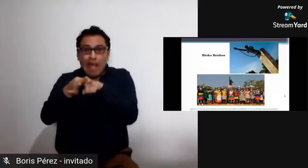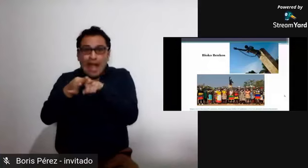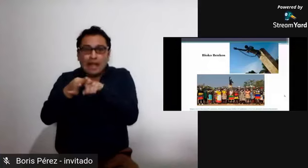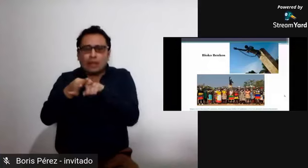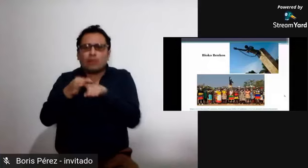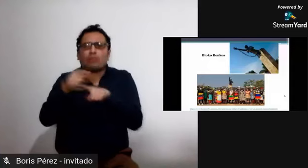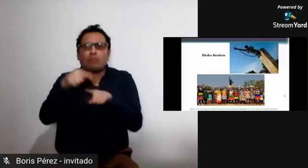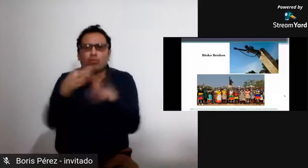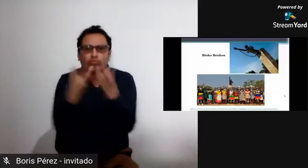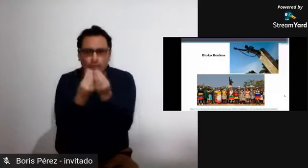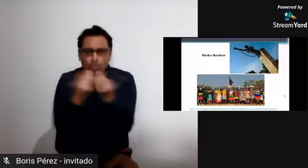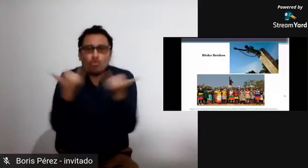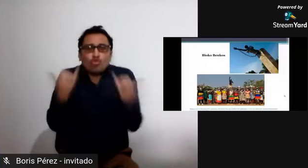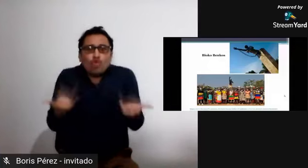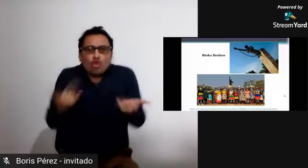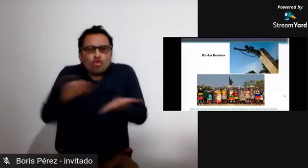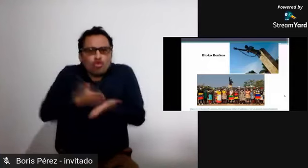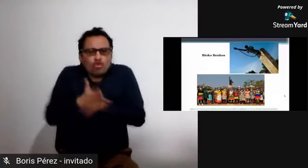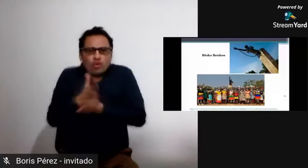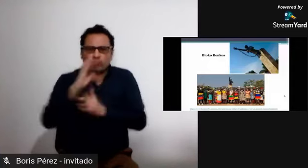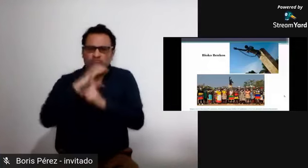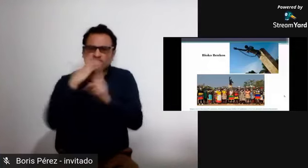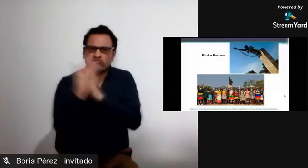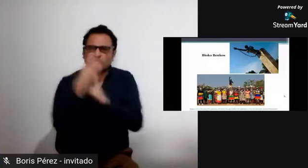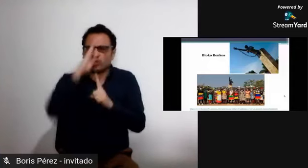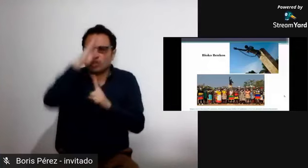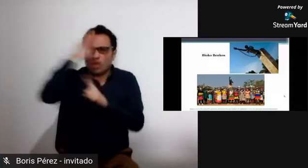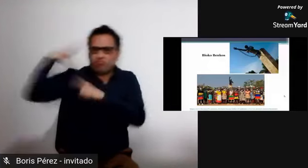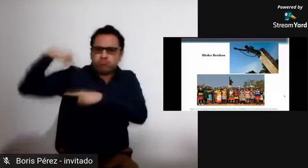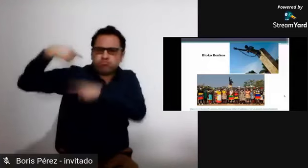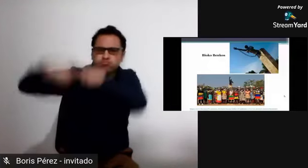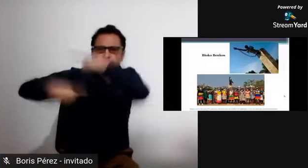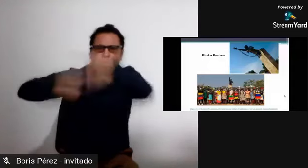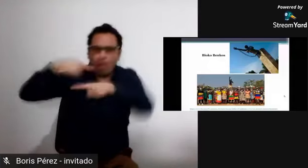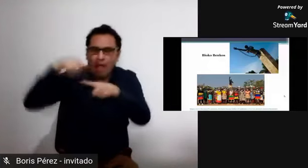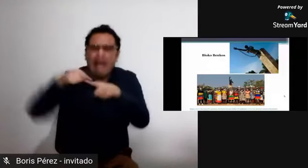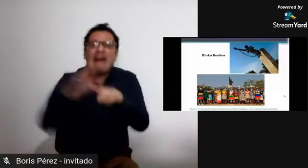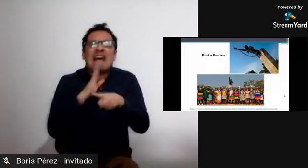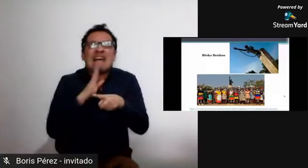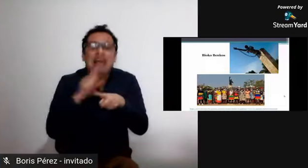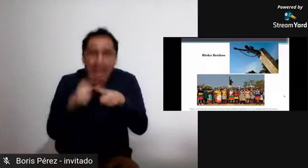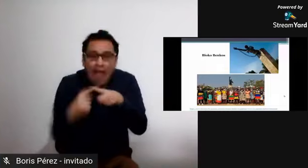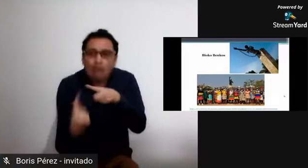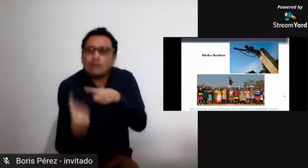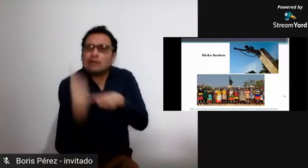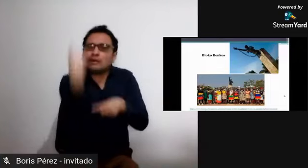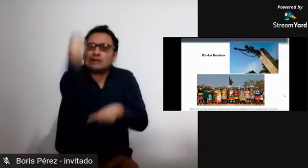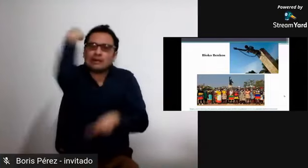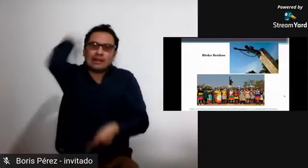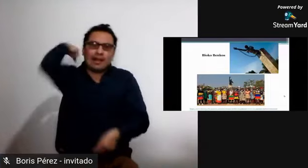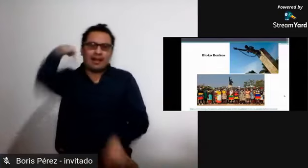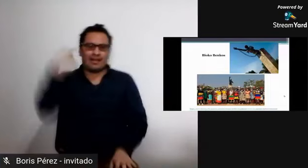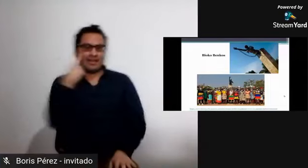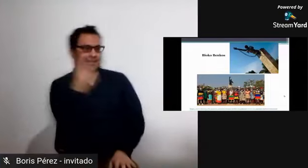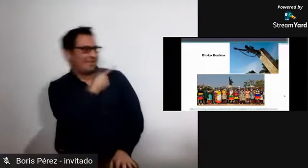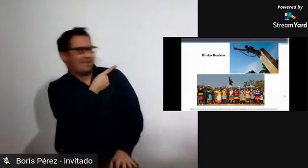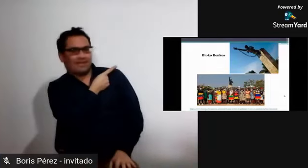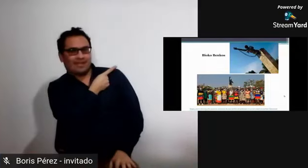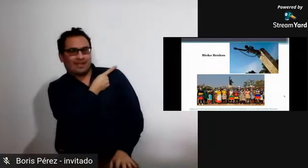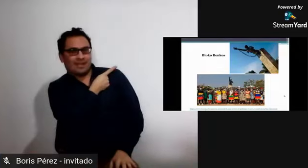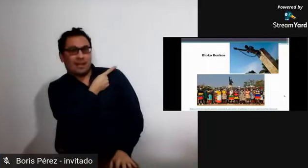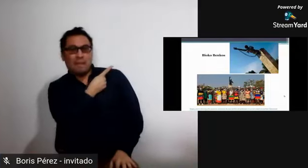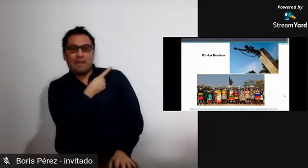Es un pueblo que uno lo puede ubicar cercano a Cartagena, es este palenque